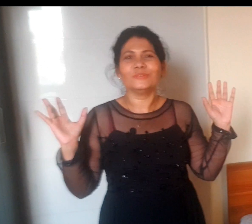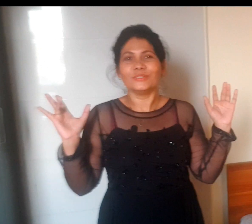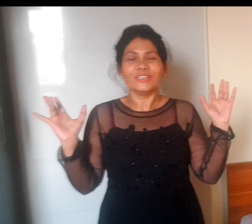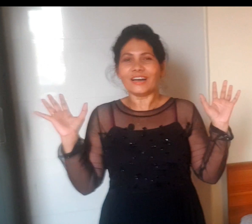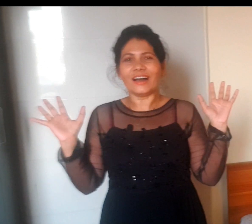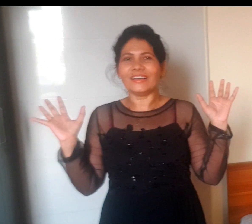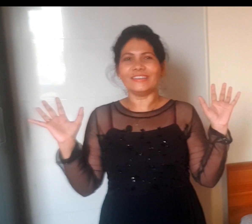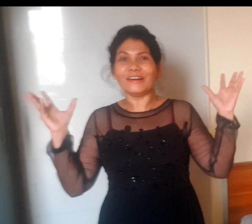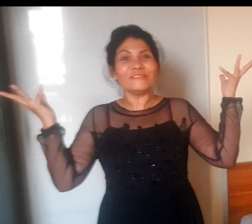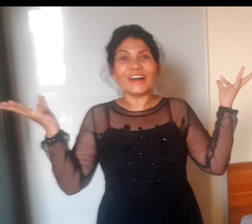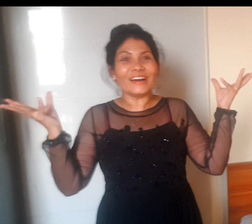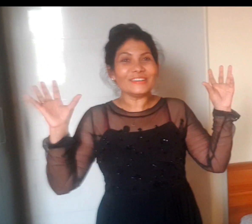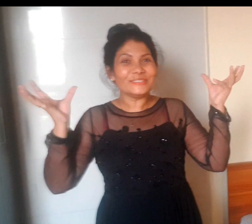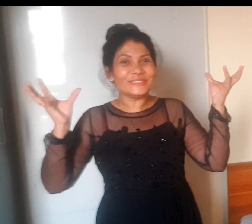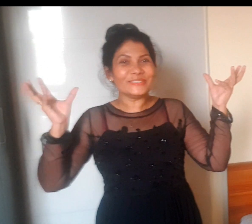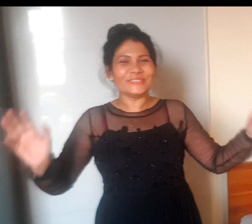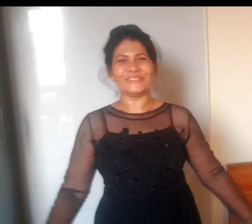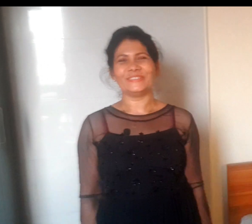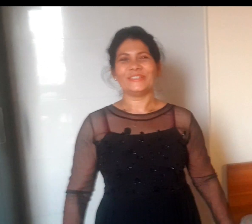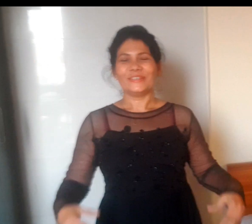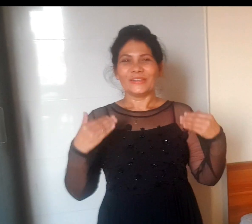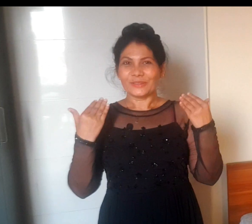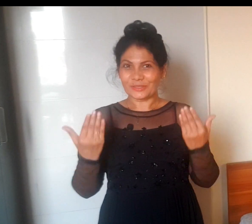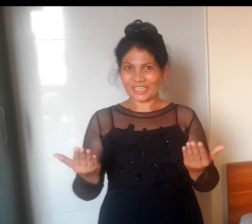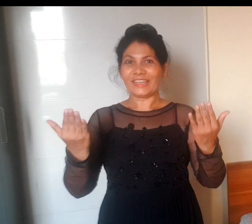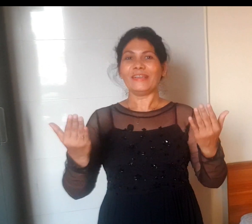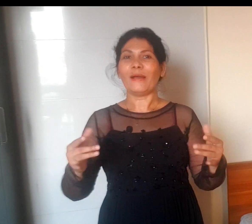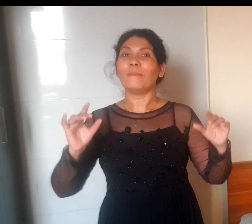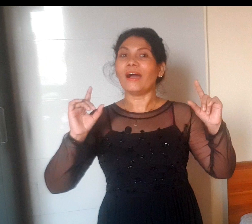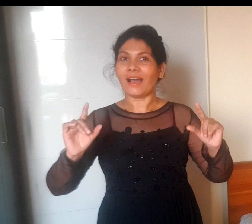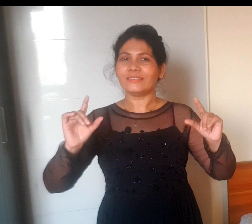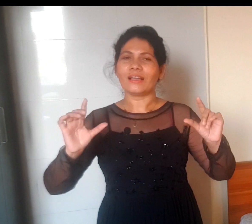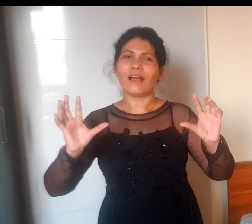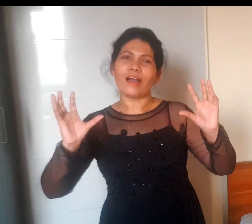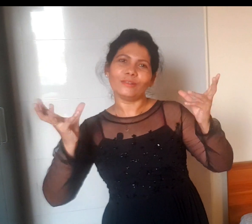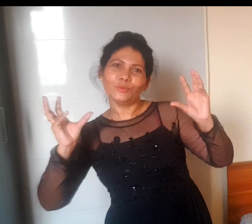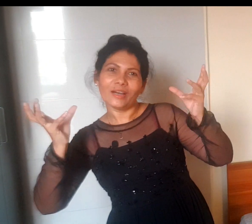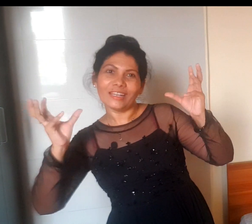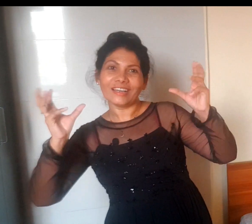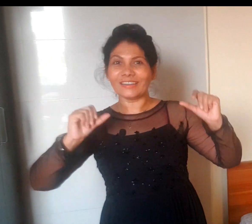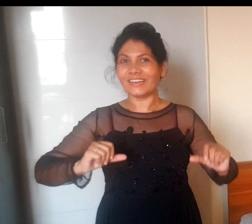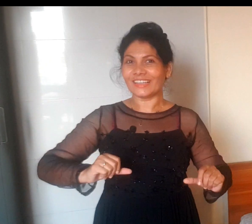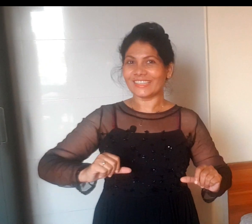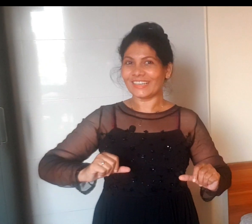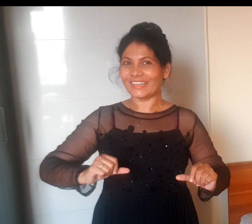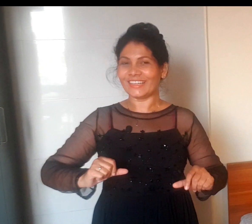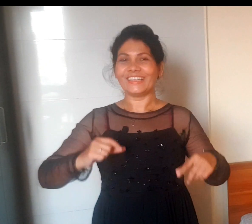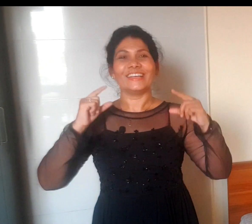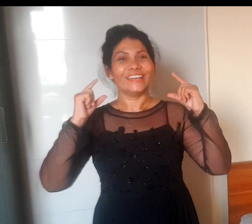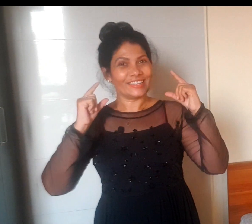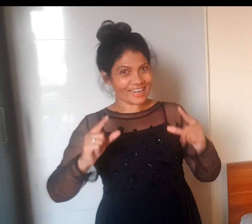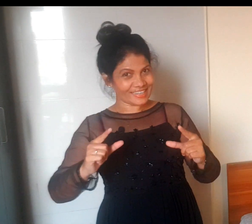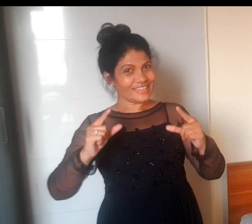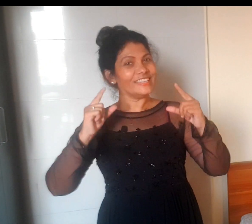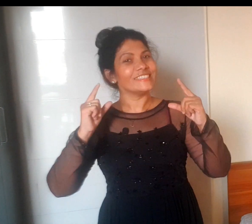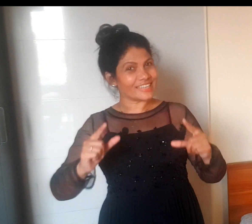I love आलू तो चले हम आज आलू अलगाना गाते हैं